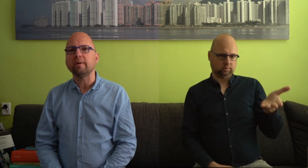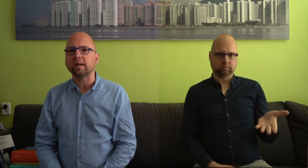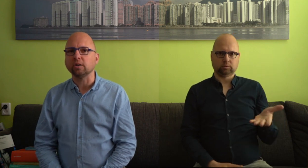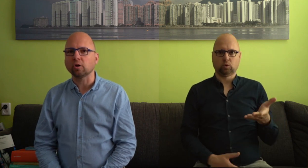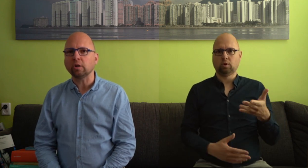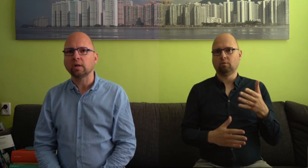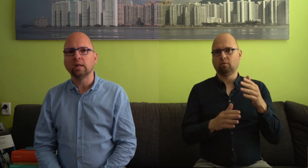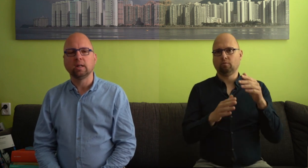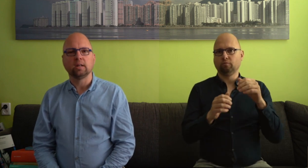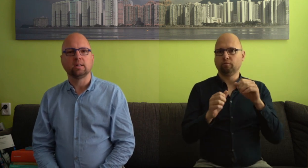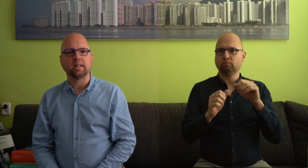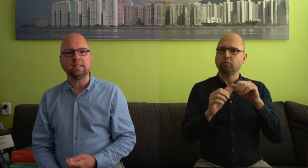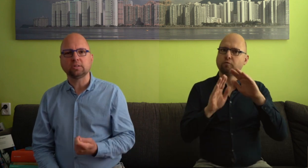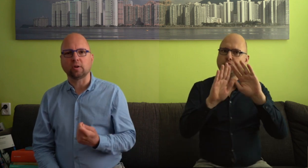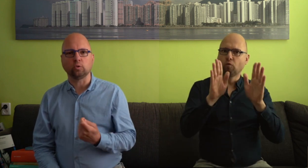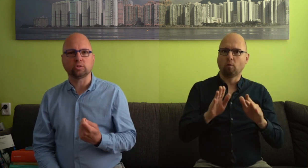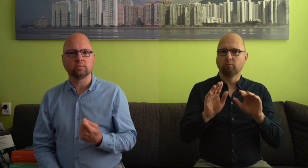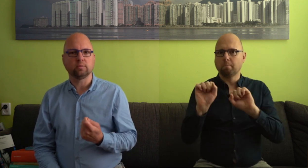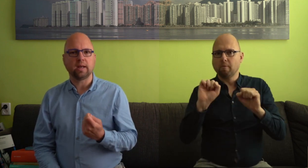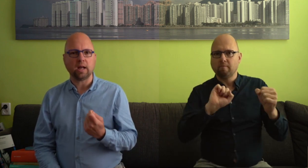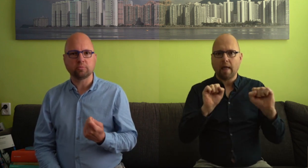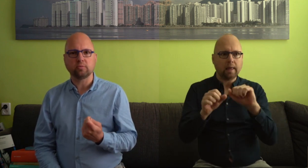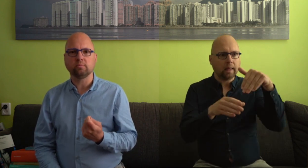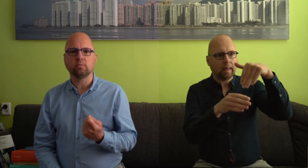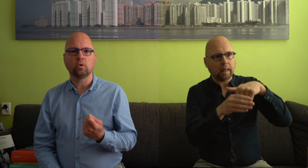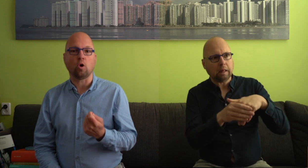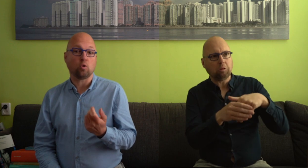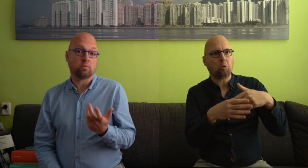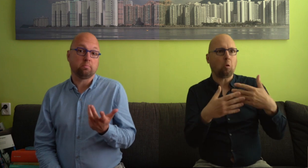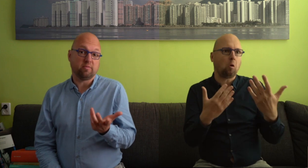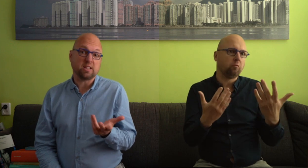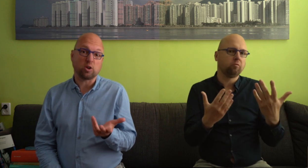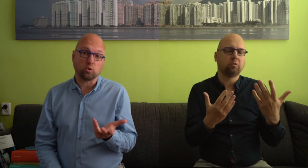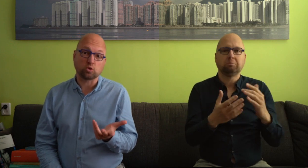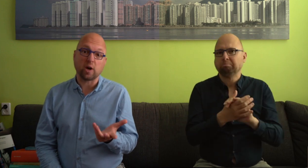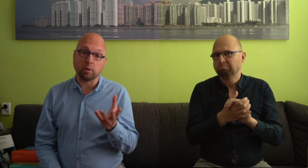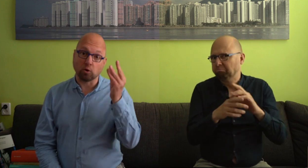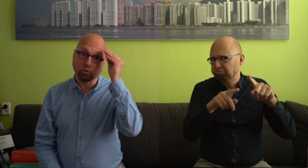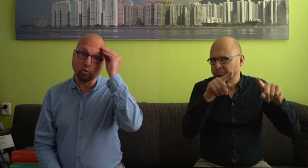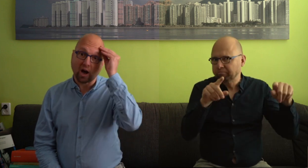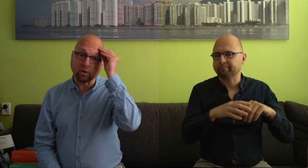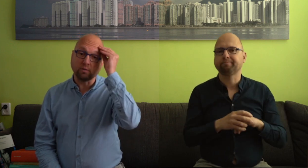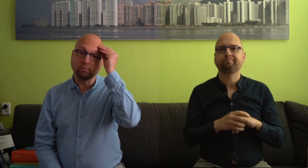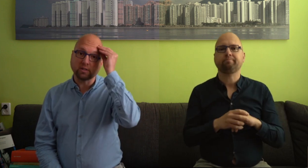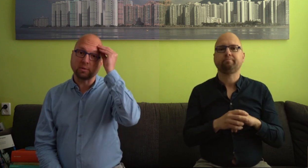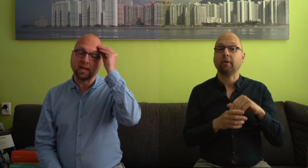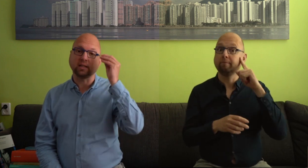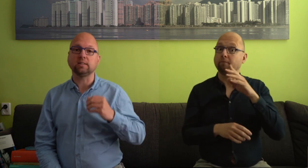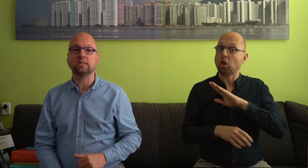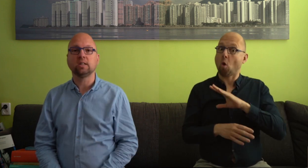bewegingen terug. Er is iets wat ons helpt. Ook weten we uit onderzoek helpt om te onthouden wat de betekenis is.